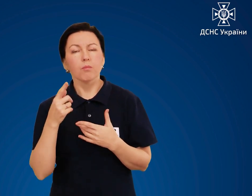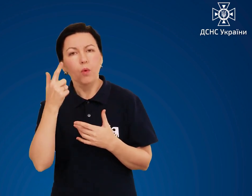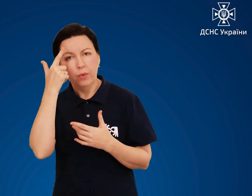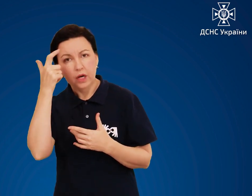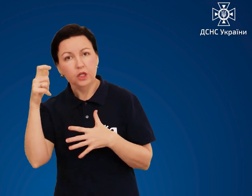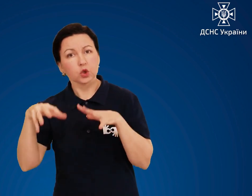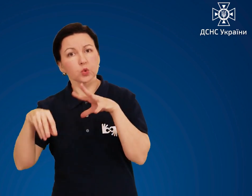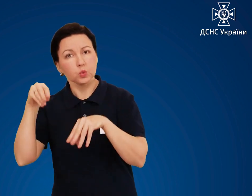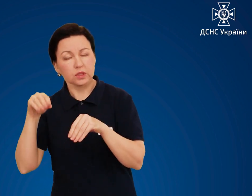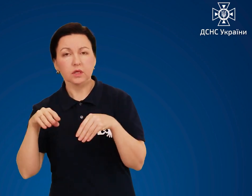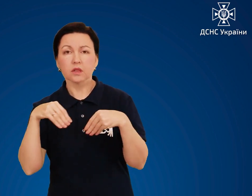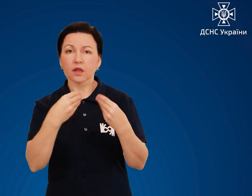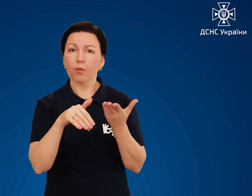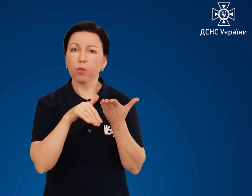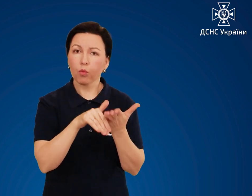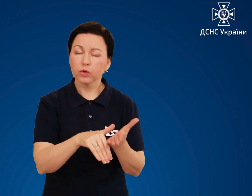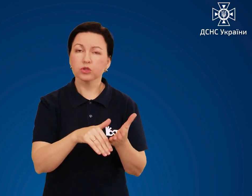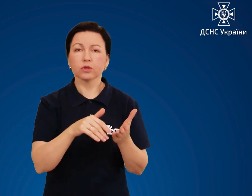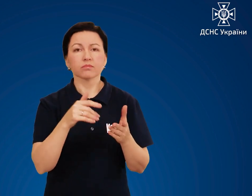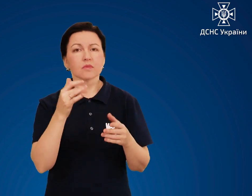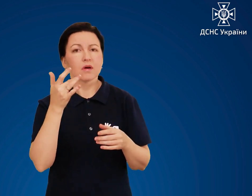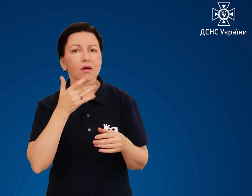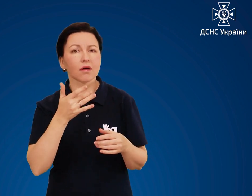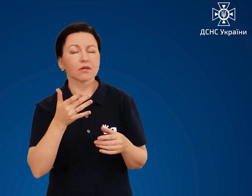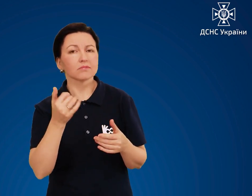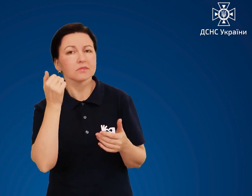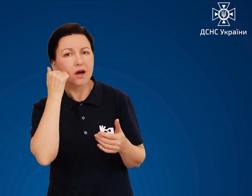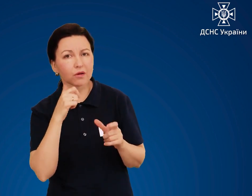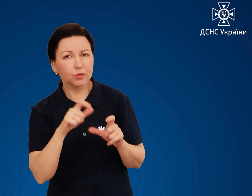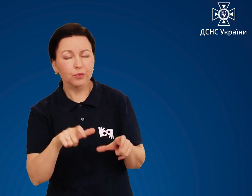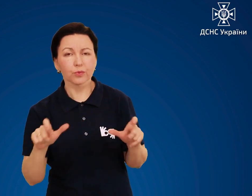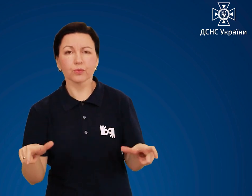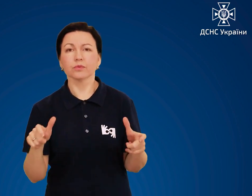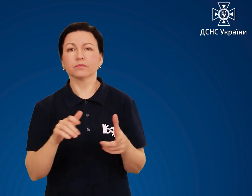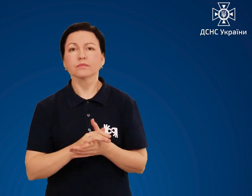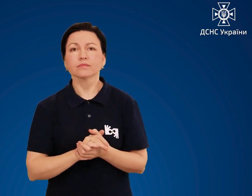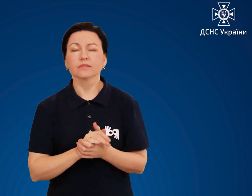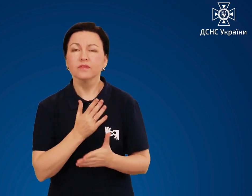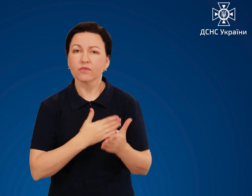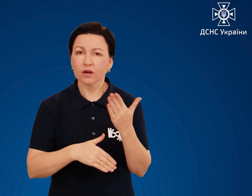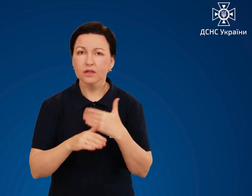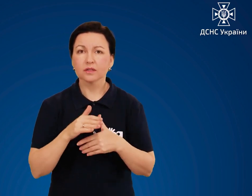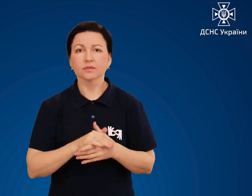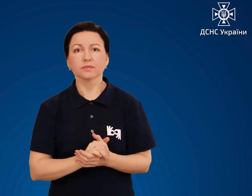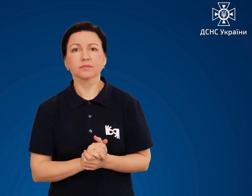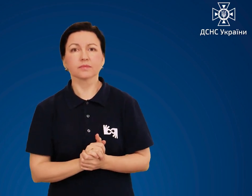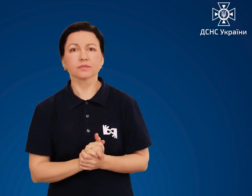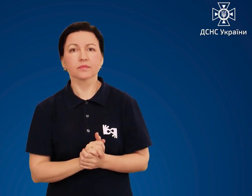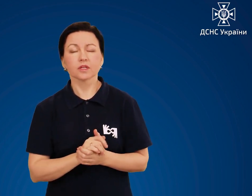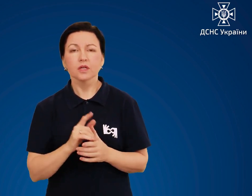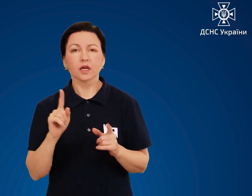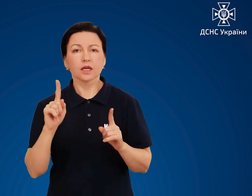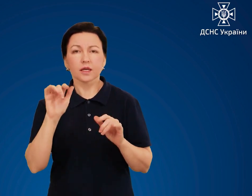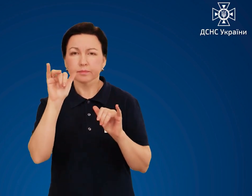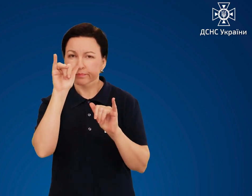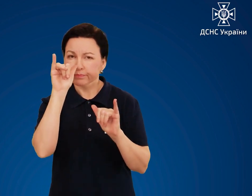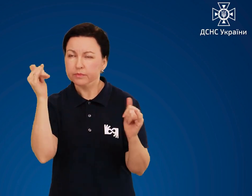та літнім людям. Виконайте заходи щодо зменшення проникнення отруйних речовин у квартиру чи